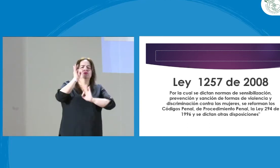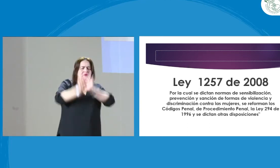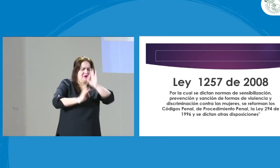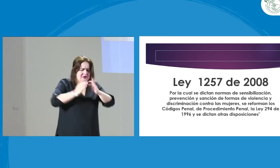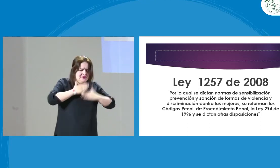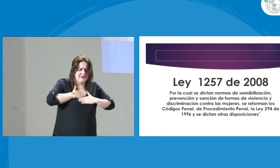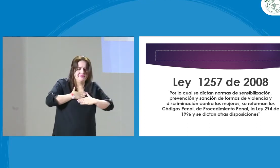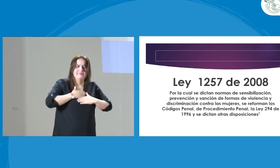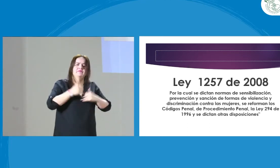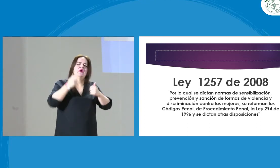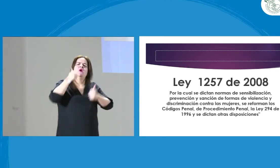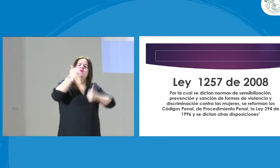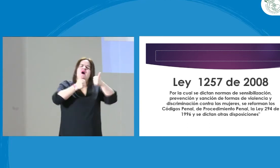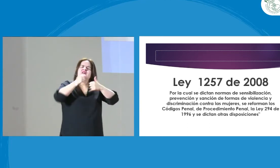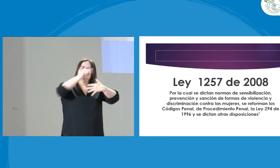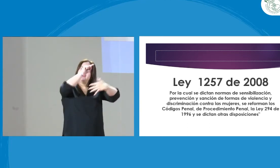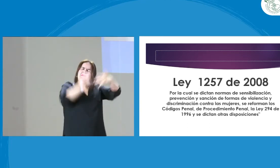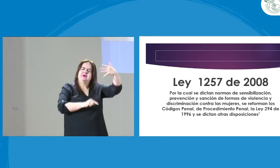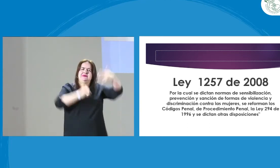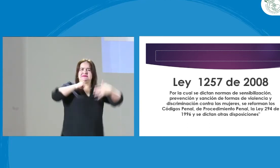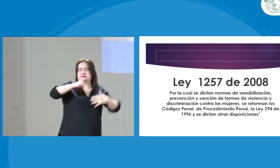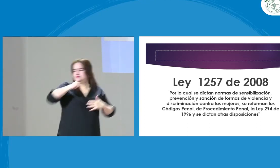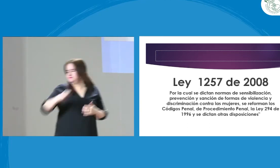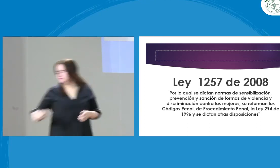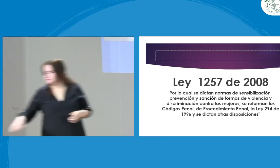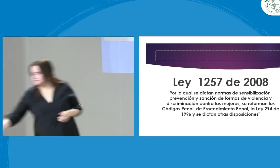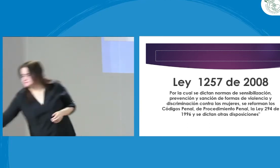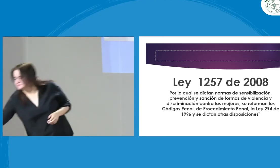Entonces, importante cuidar los derechos de las mujeres.